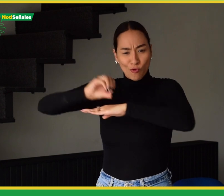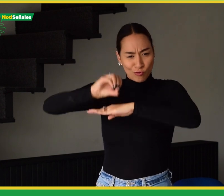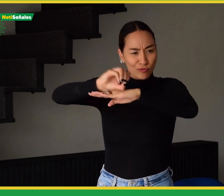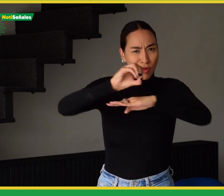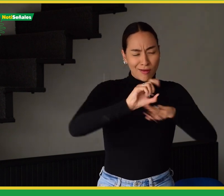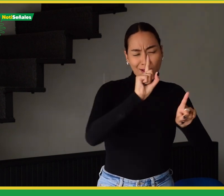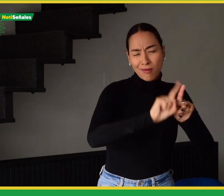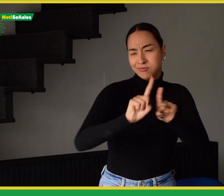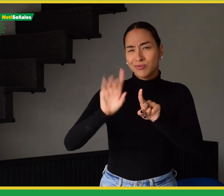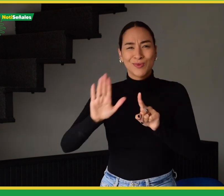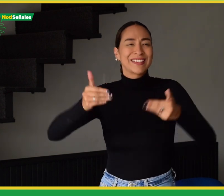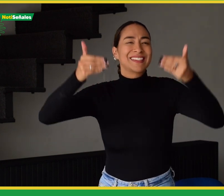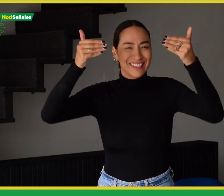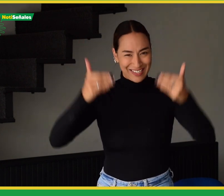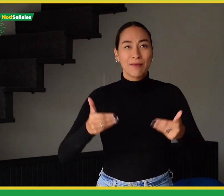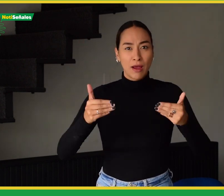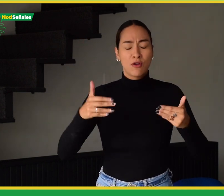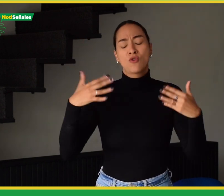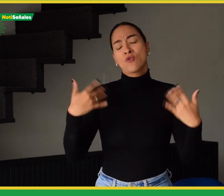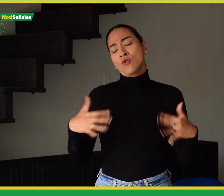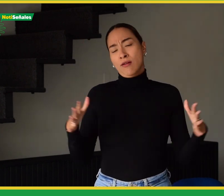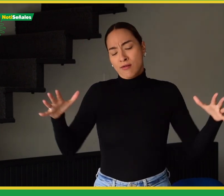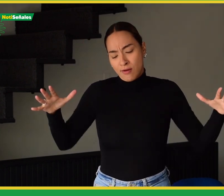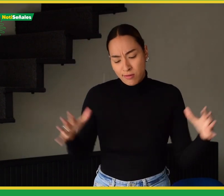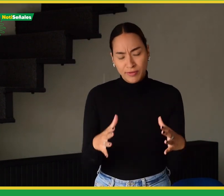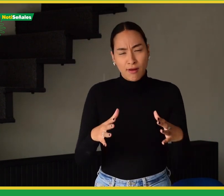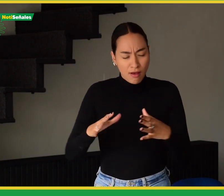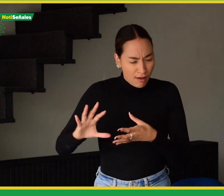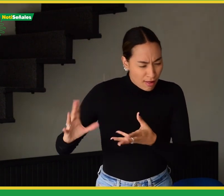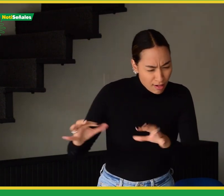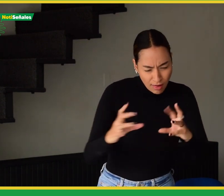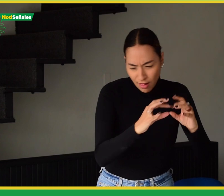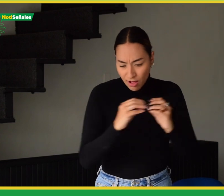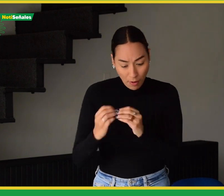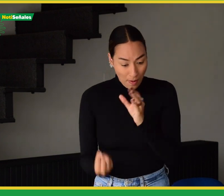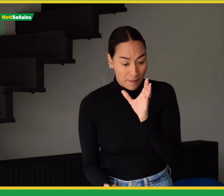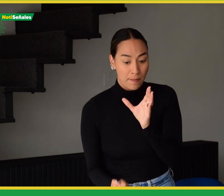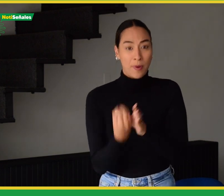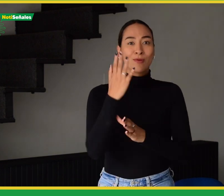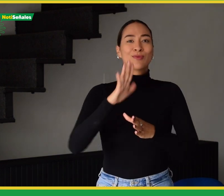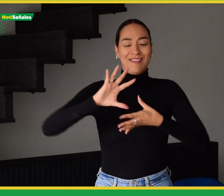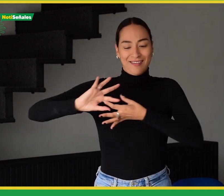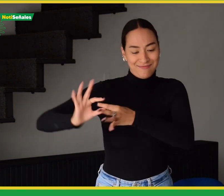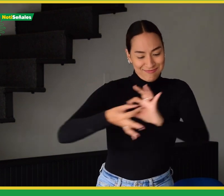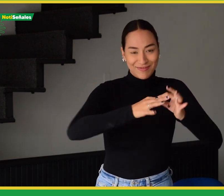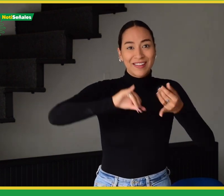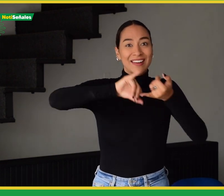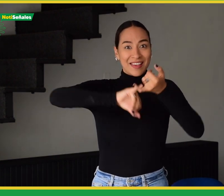representan a las personas con discapacidad para concertar la creación de la Alianza Independiente. Veamos.